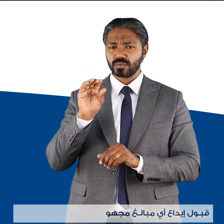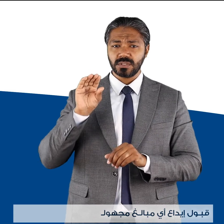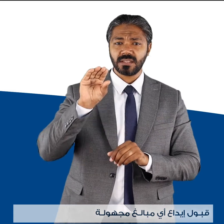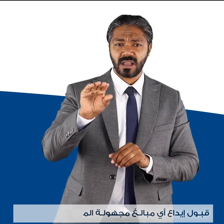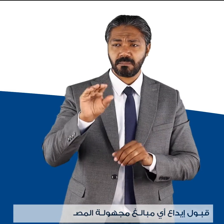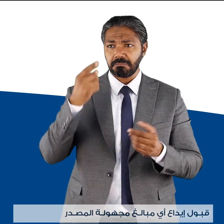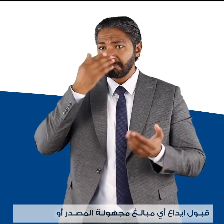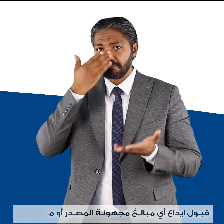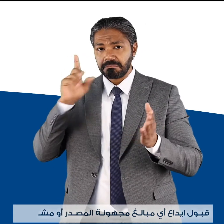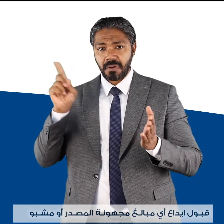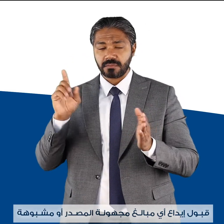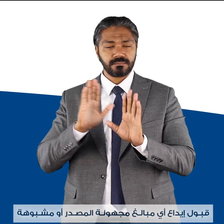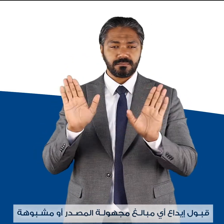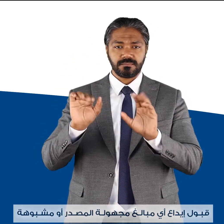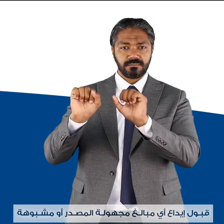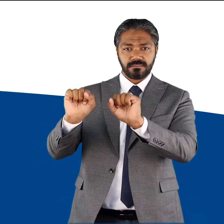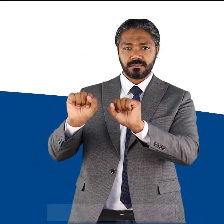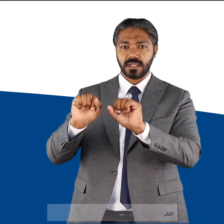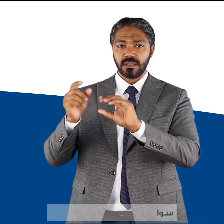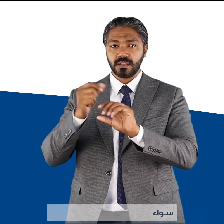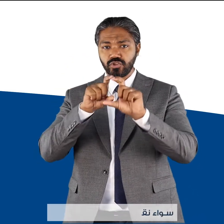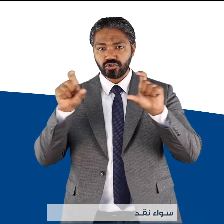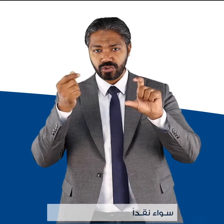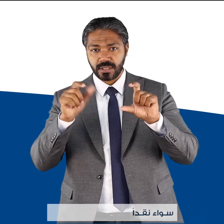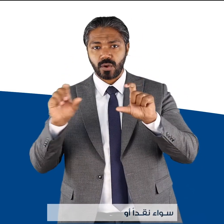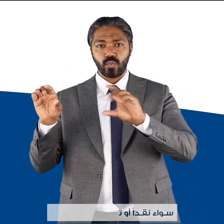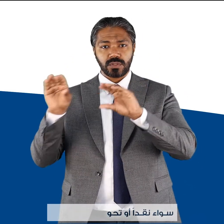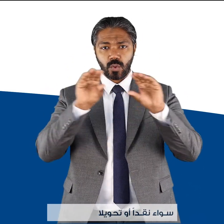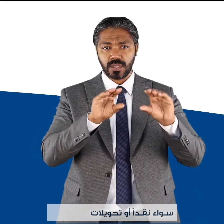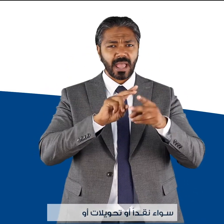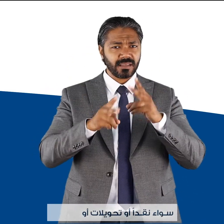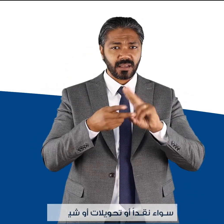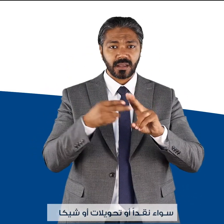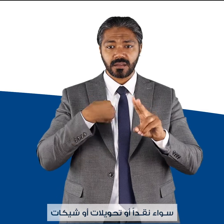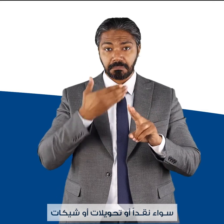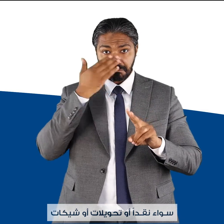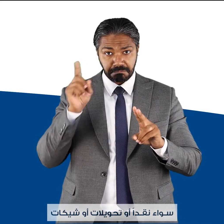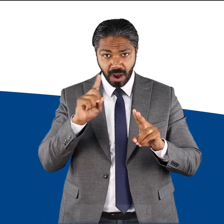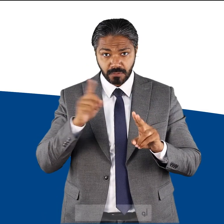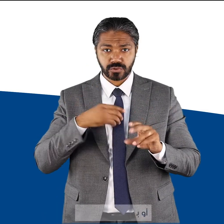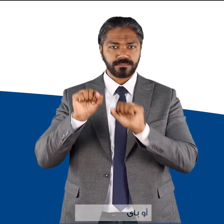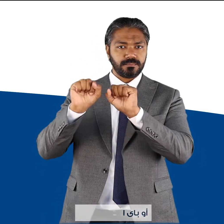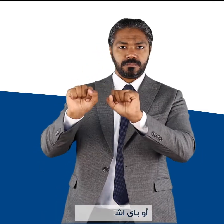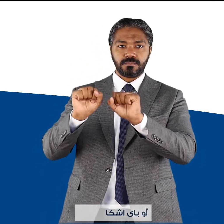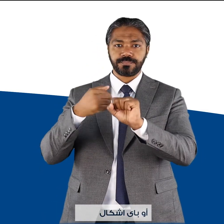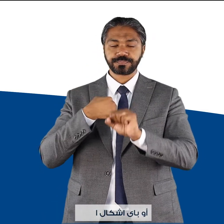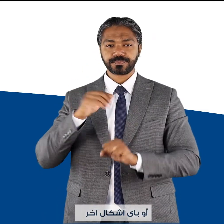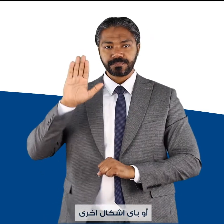مجهولة المصدر أو مجبوهة سواء نقداً أو تحويلات أو شيكات أو بأي أشكال أخرى